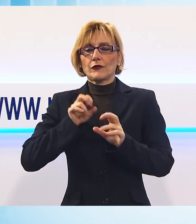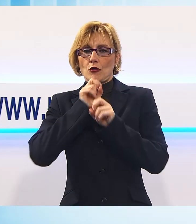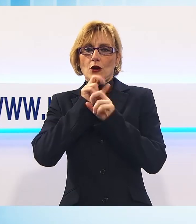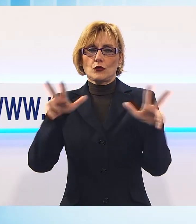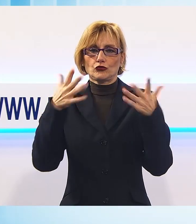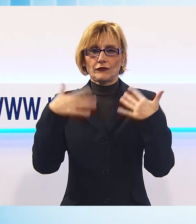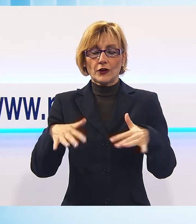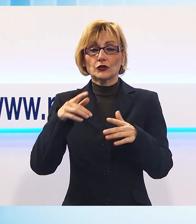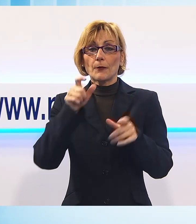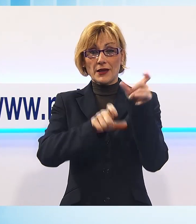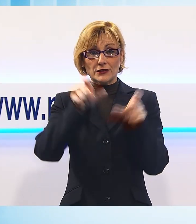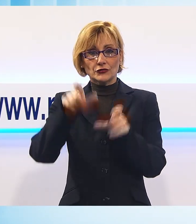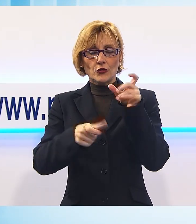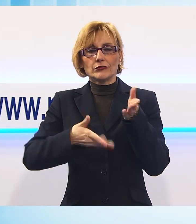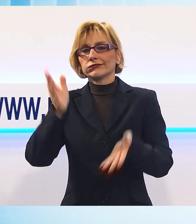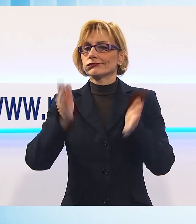struttura.